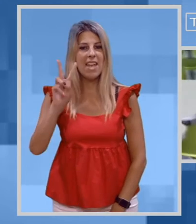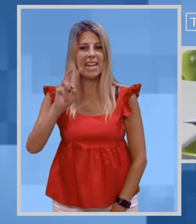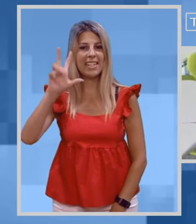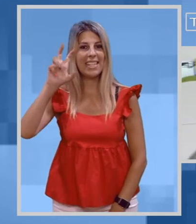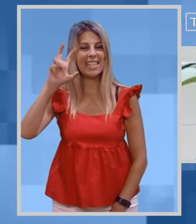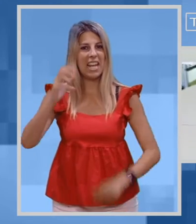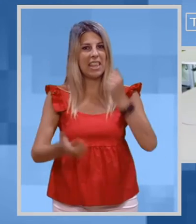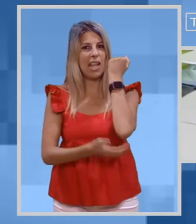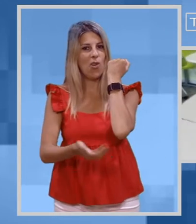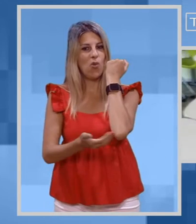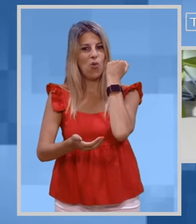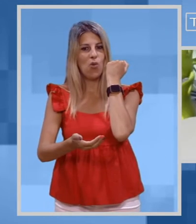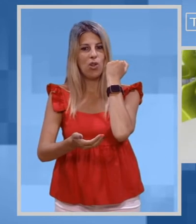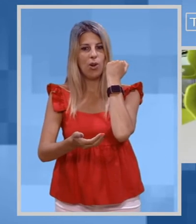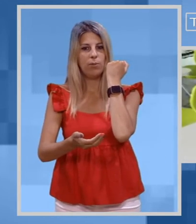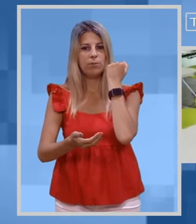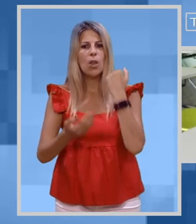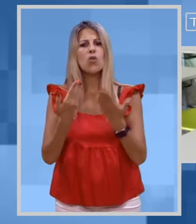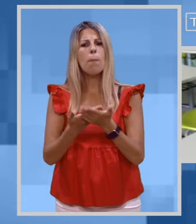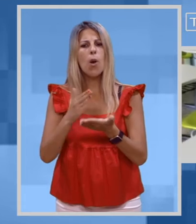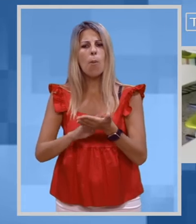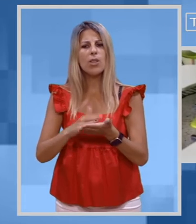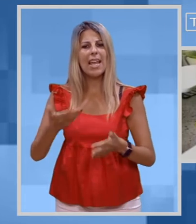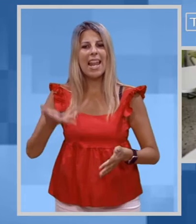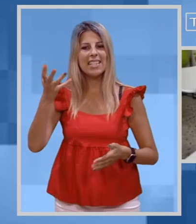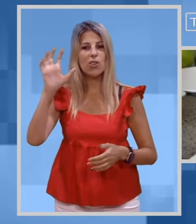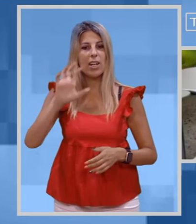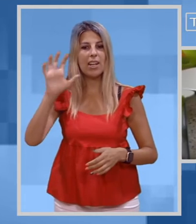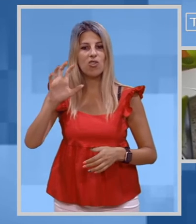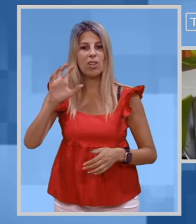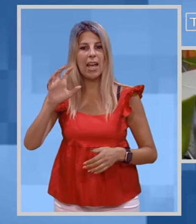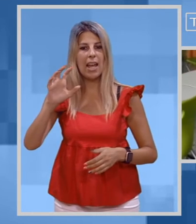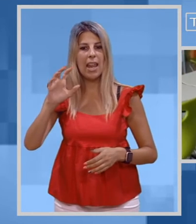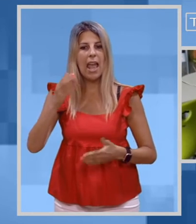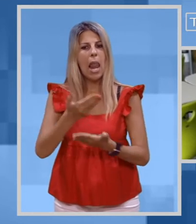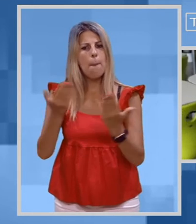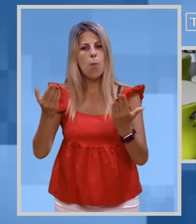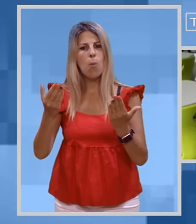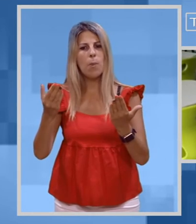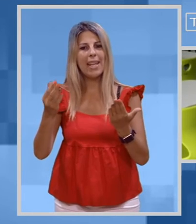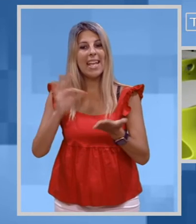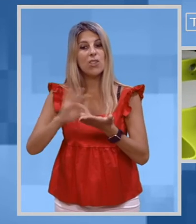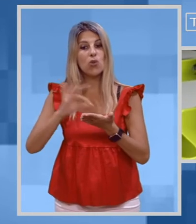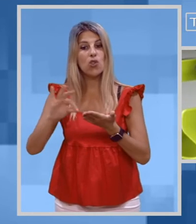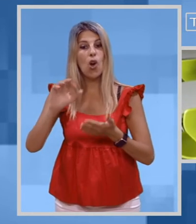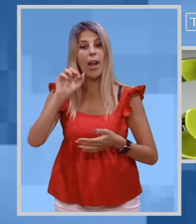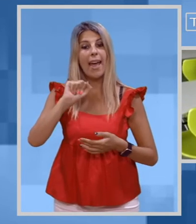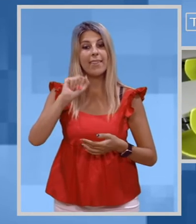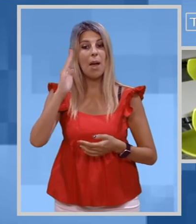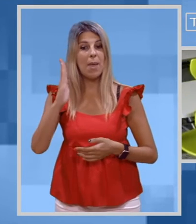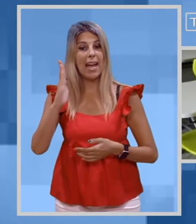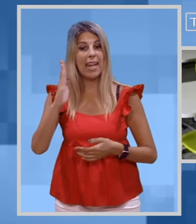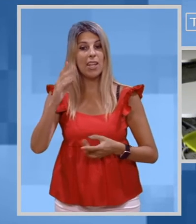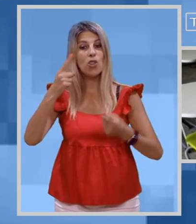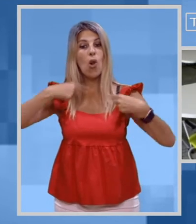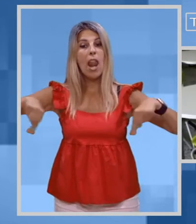Venerdì 30 luglio. Su proposta dell'assessore regionale alla pubblica istruzione Andrea Biancareddu,